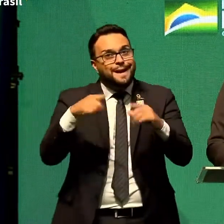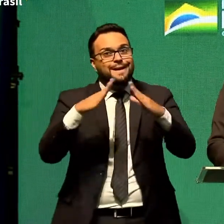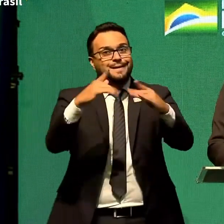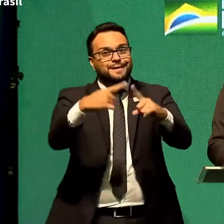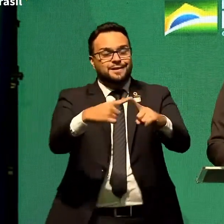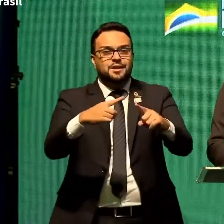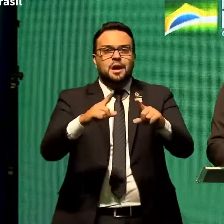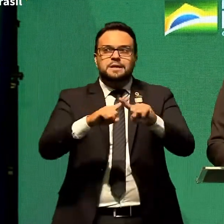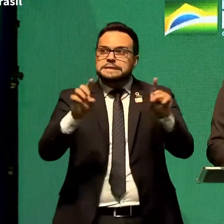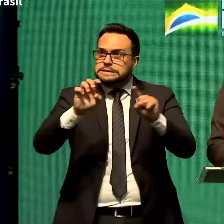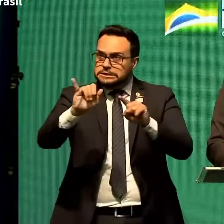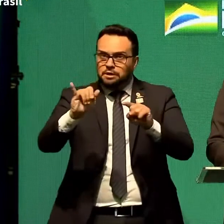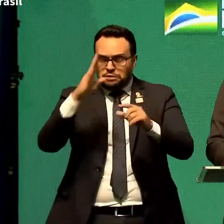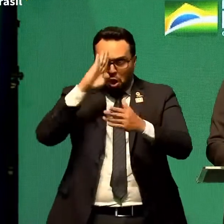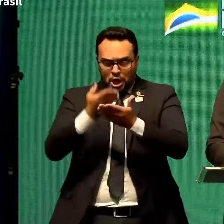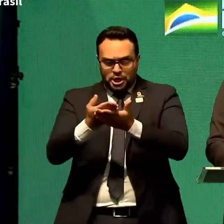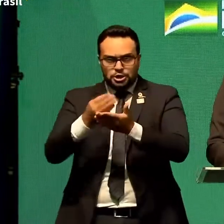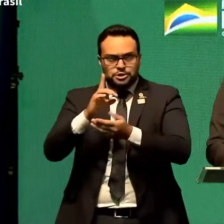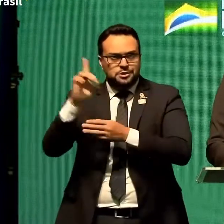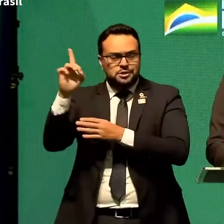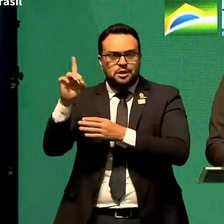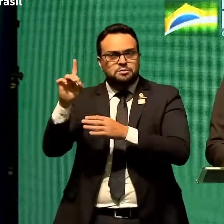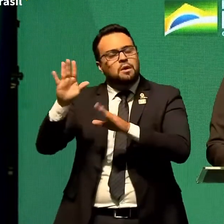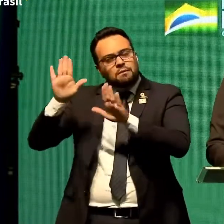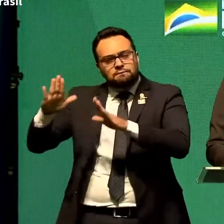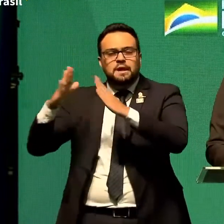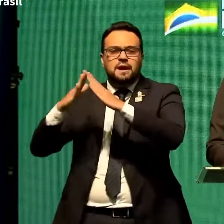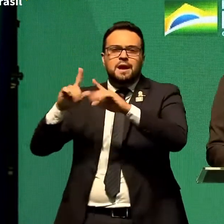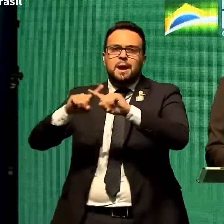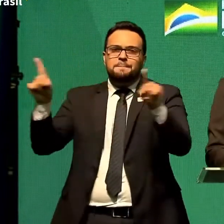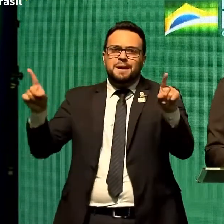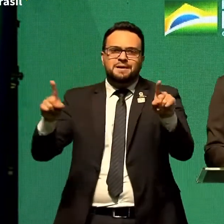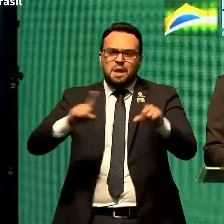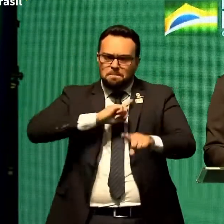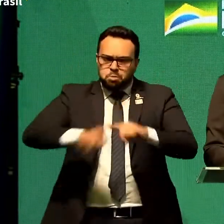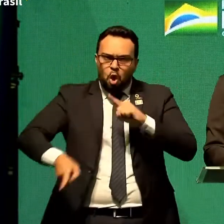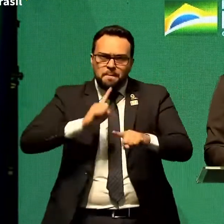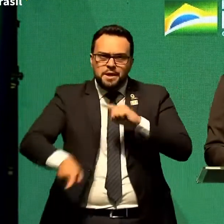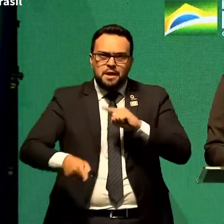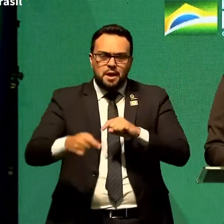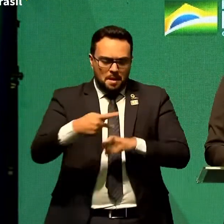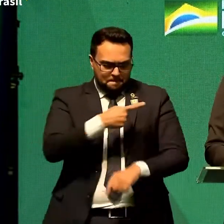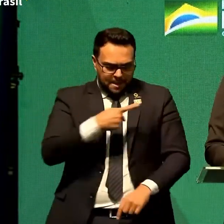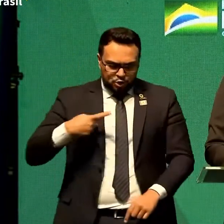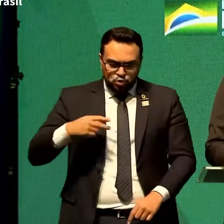tirar o direito a liberdade quem quer procurar um pastor ou um padre